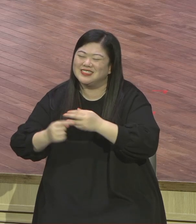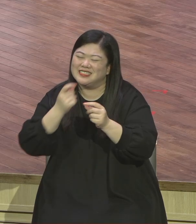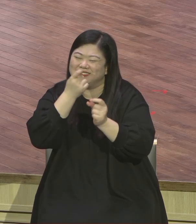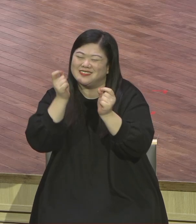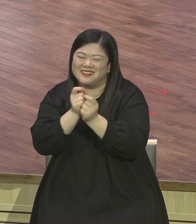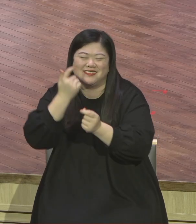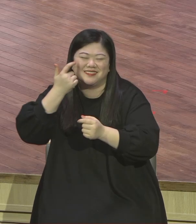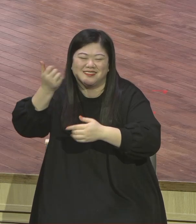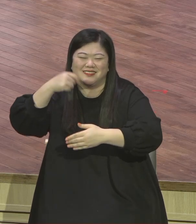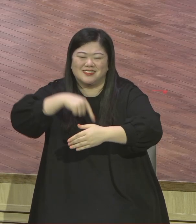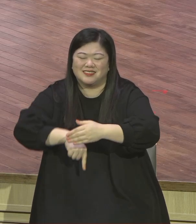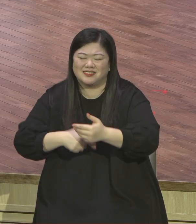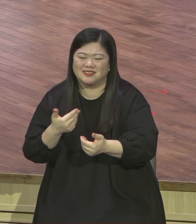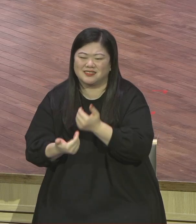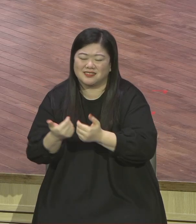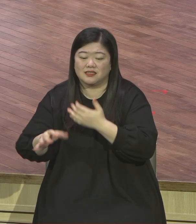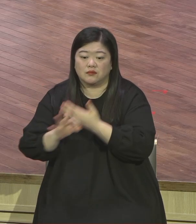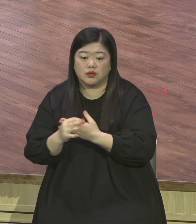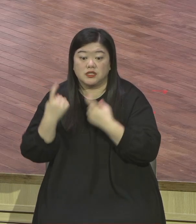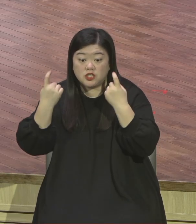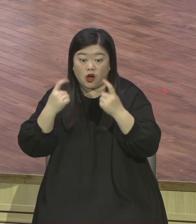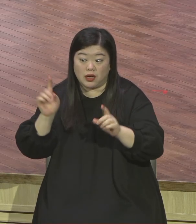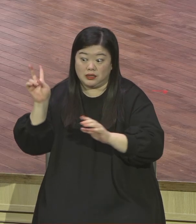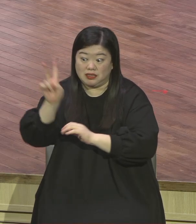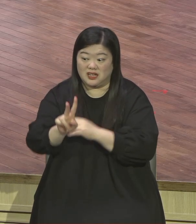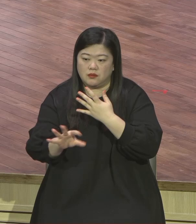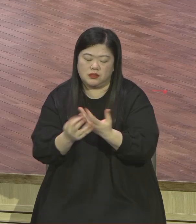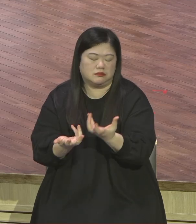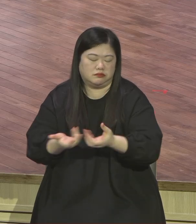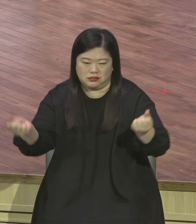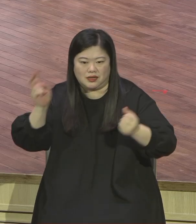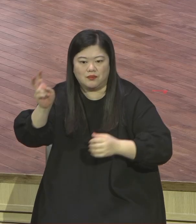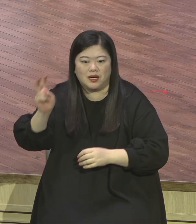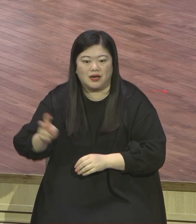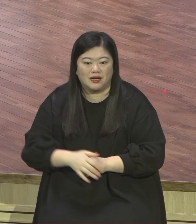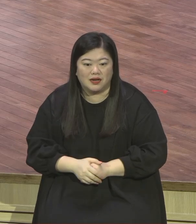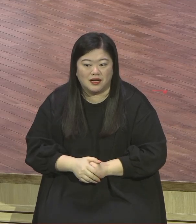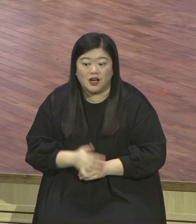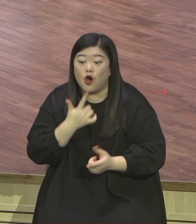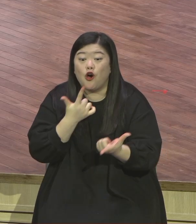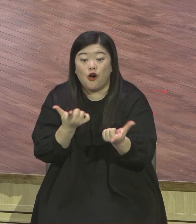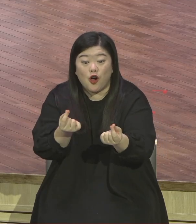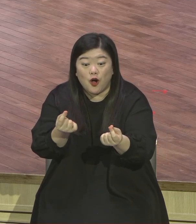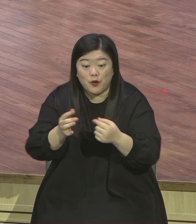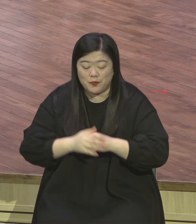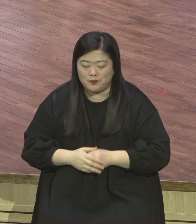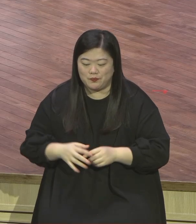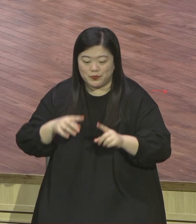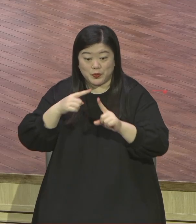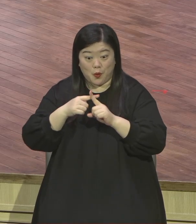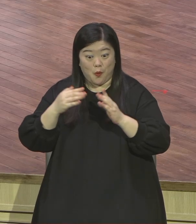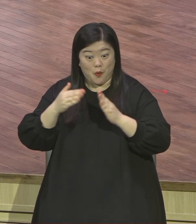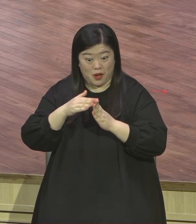이런저런 핑계되고 도망가지마 실제로는 너무 돈을 사랑하기 부담돼요